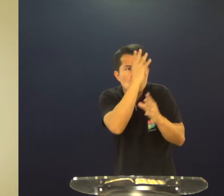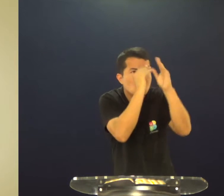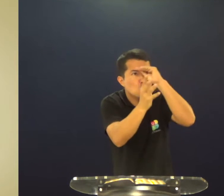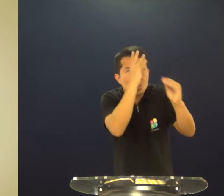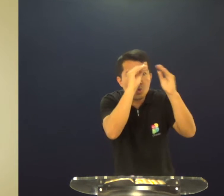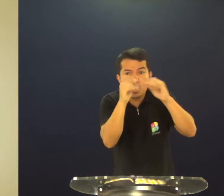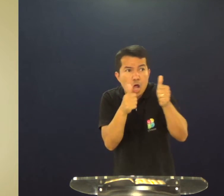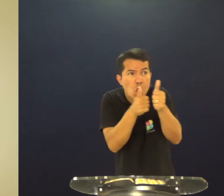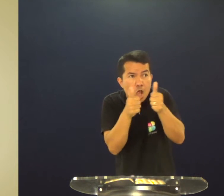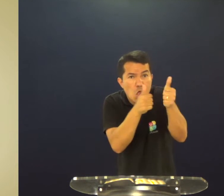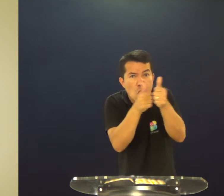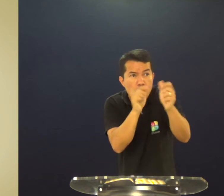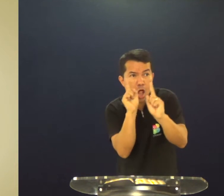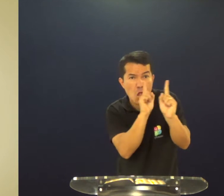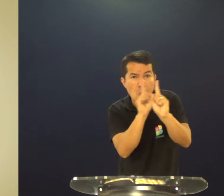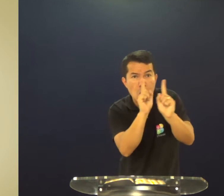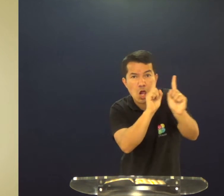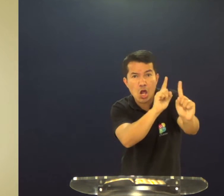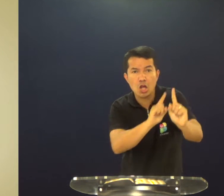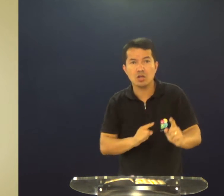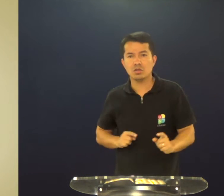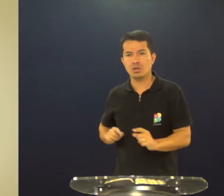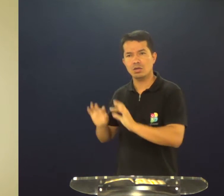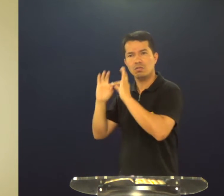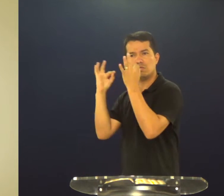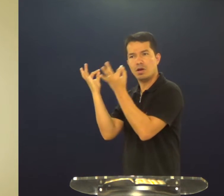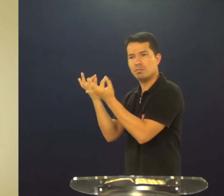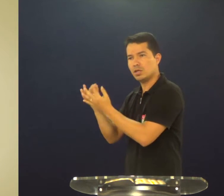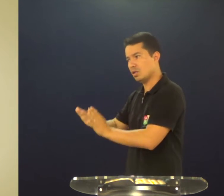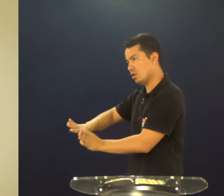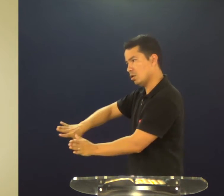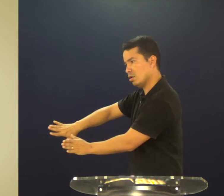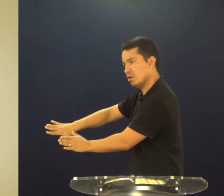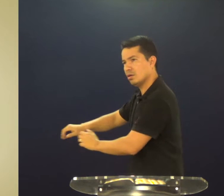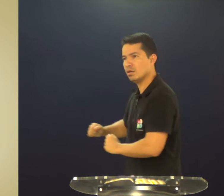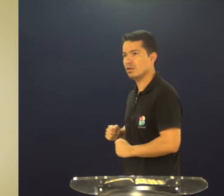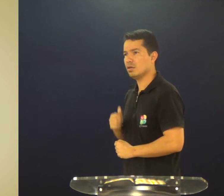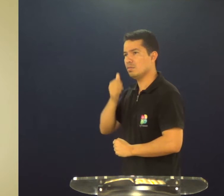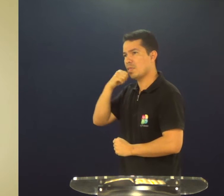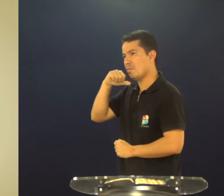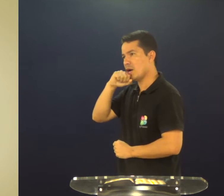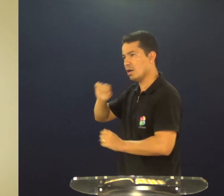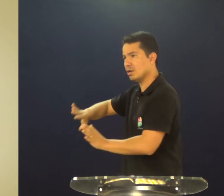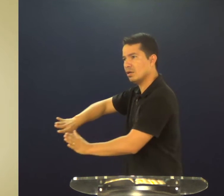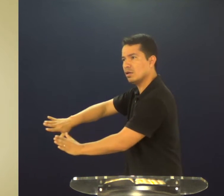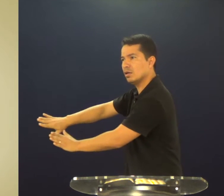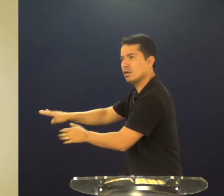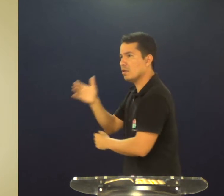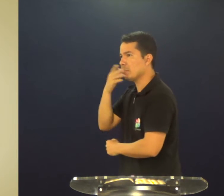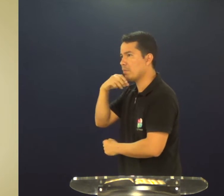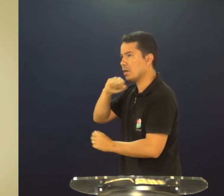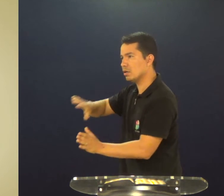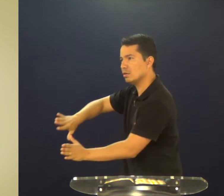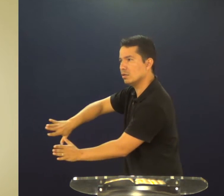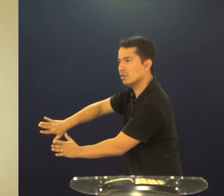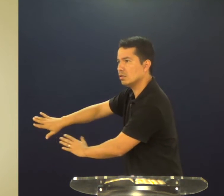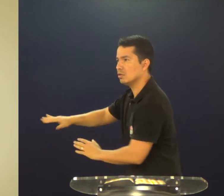alguém que copiava, que aprendia, que seguia, acompanhava, a família ficava de lado, a